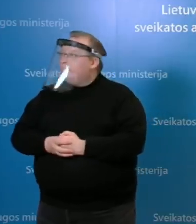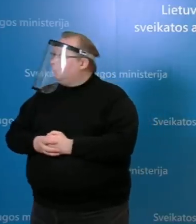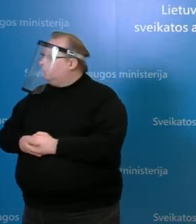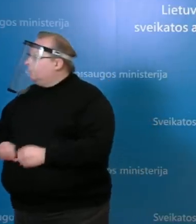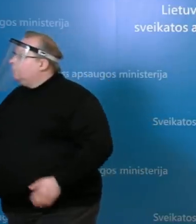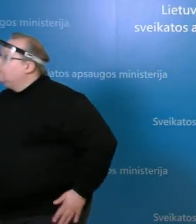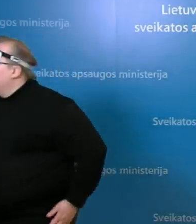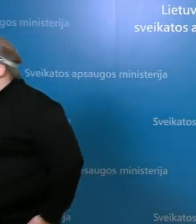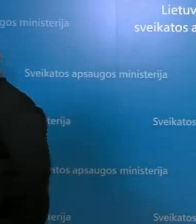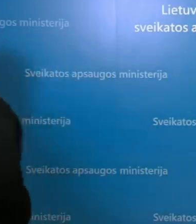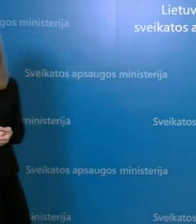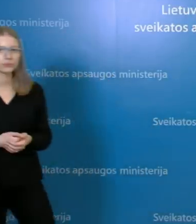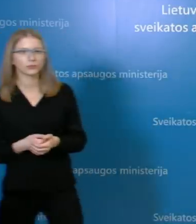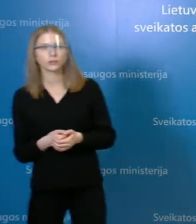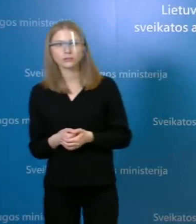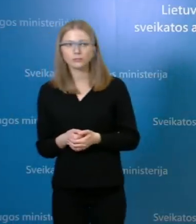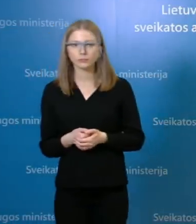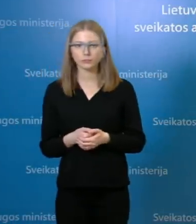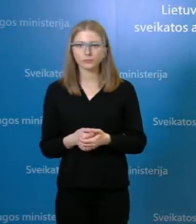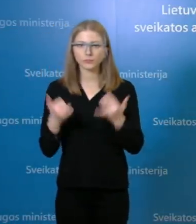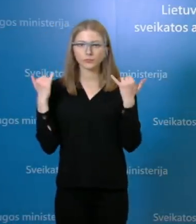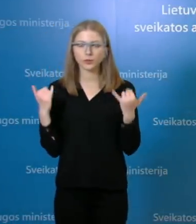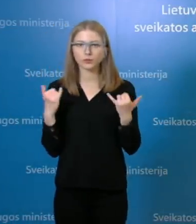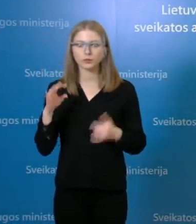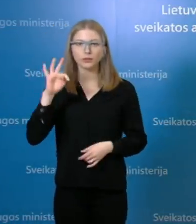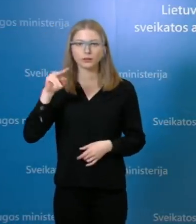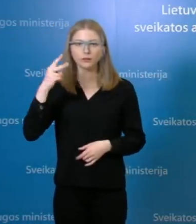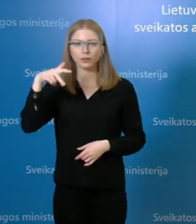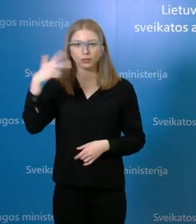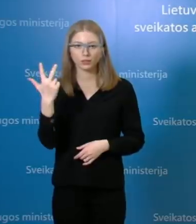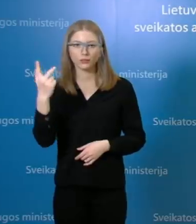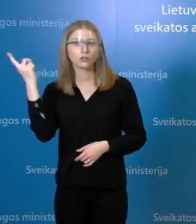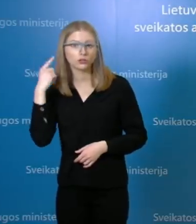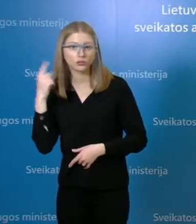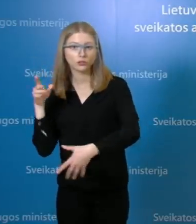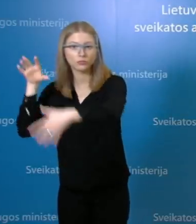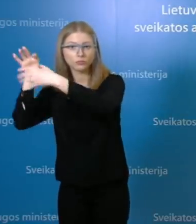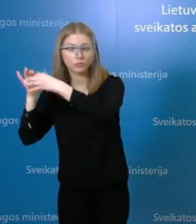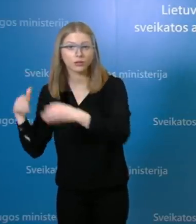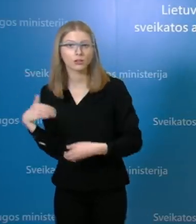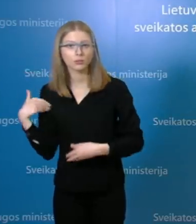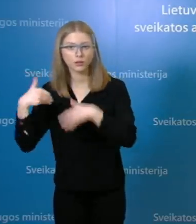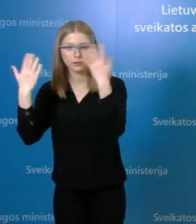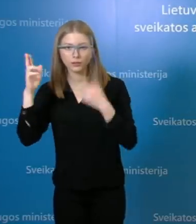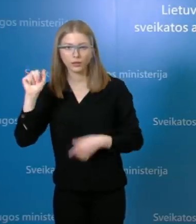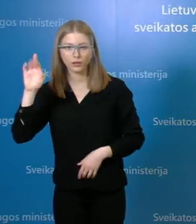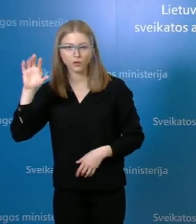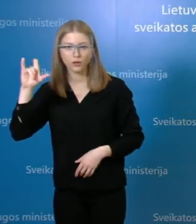Na, o dabar jungiamės prie TV3 žinių redakcijos. Labadena Karoli, jūsų klausimai.